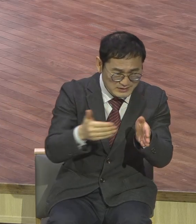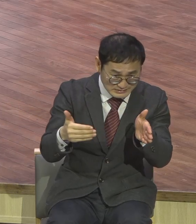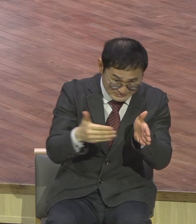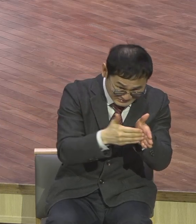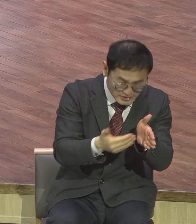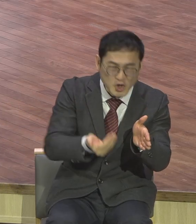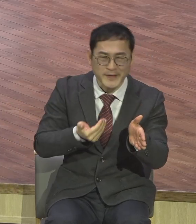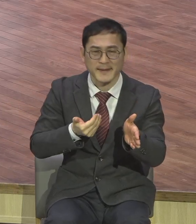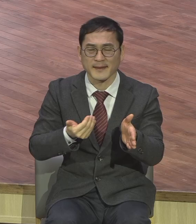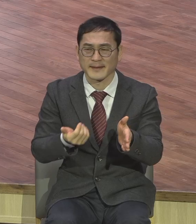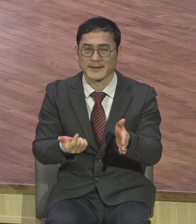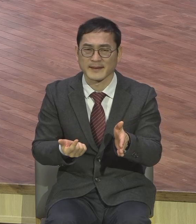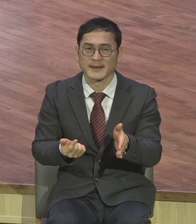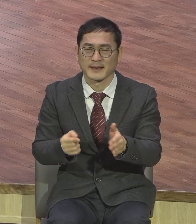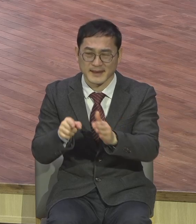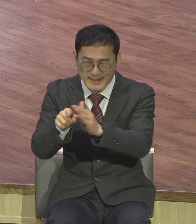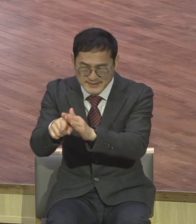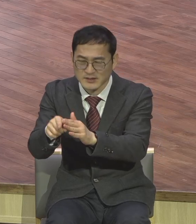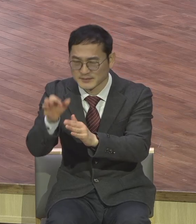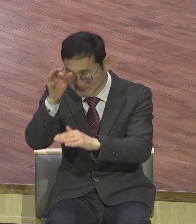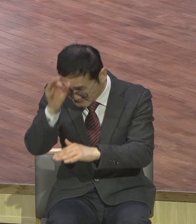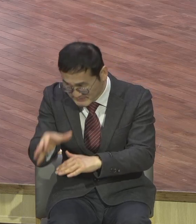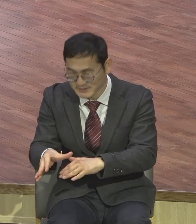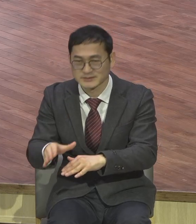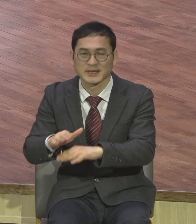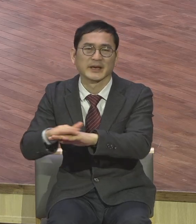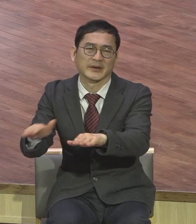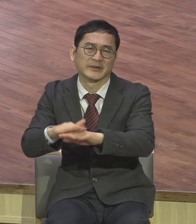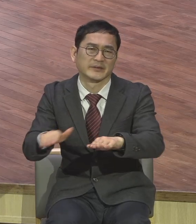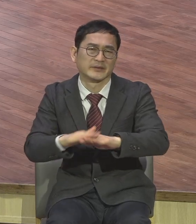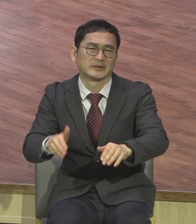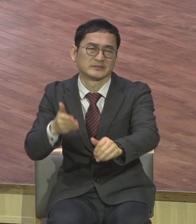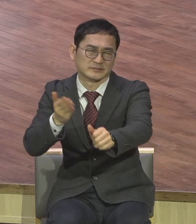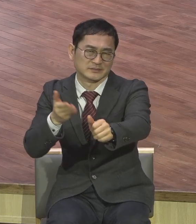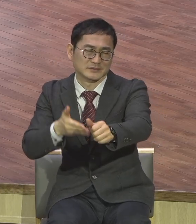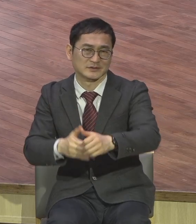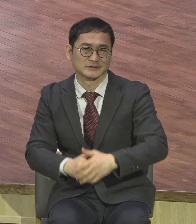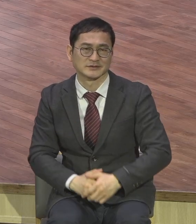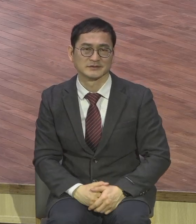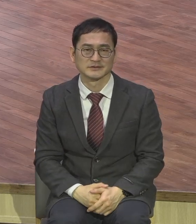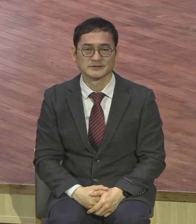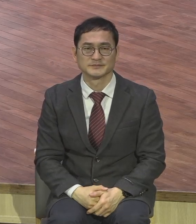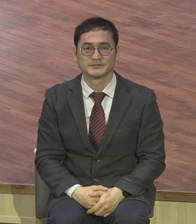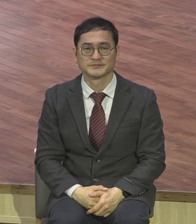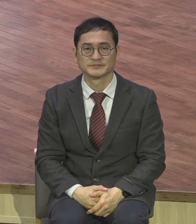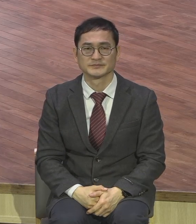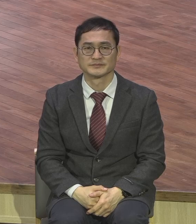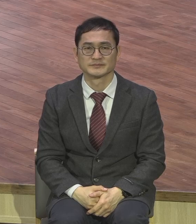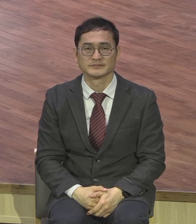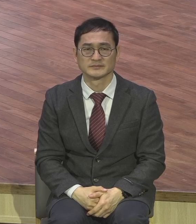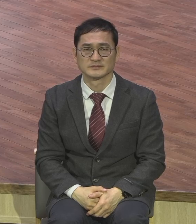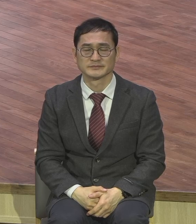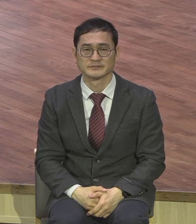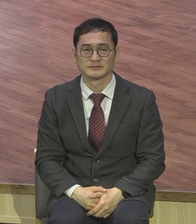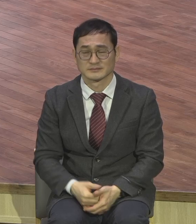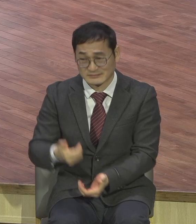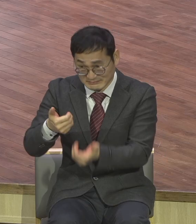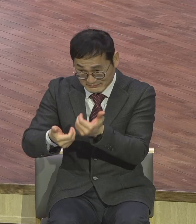스스로 먼저 찾아가시고 먼저 고백하셔서 먼저 해결하세요 하나님은 보고 계시잖아요 하나님이 하편께 한 잔을